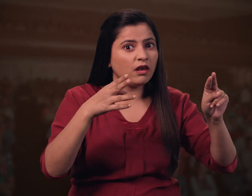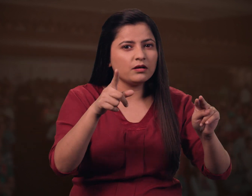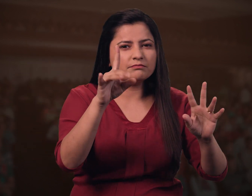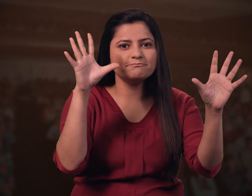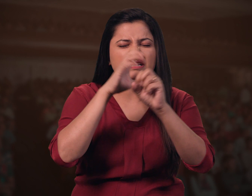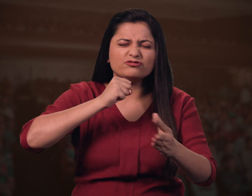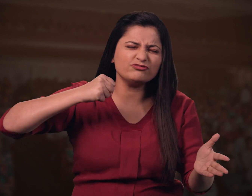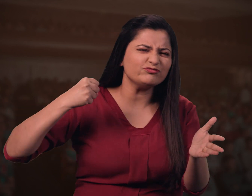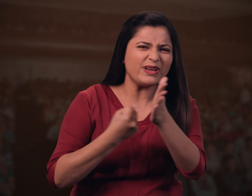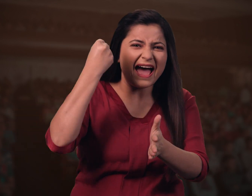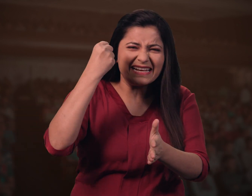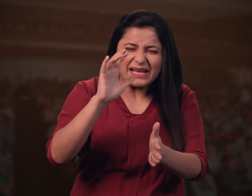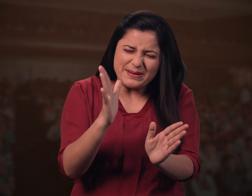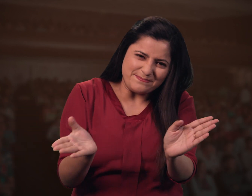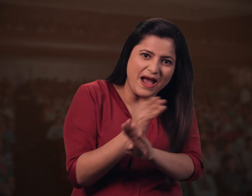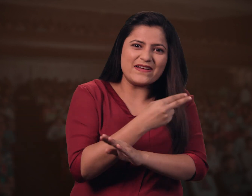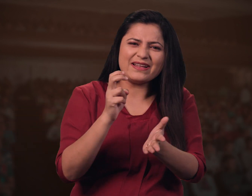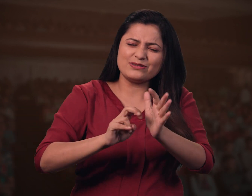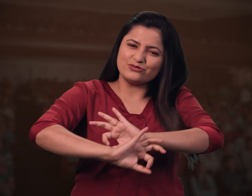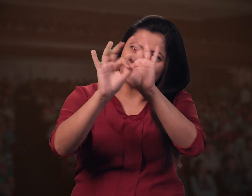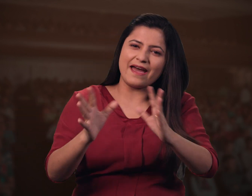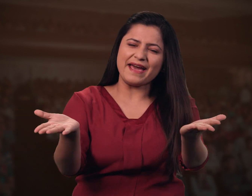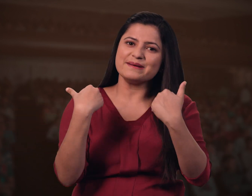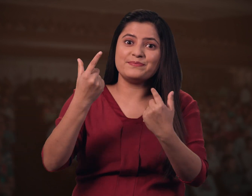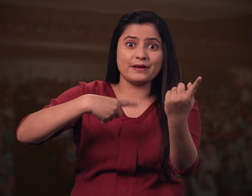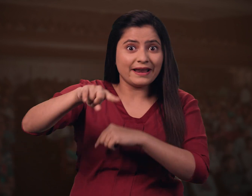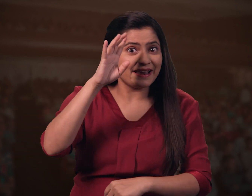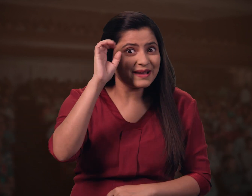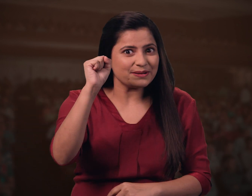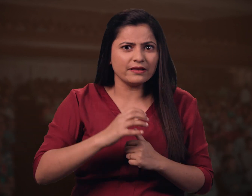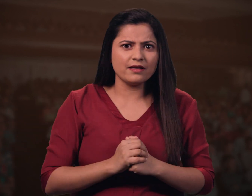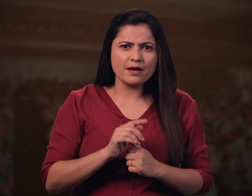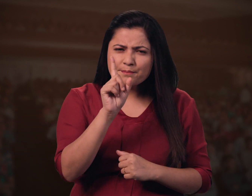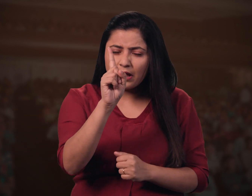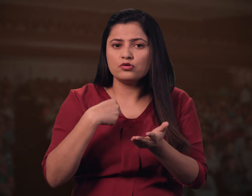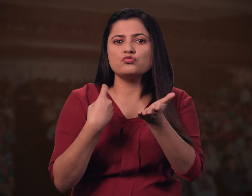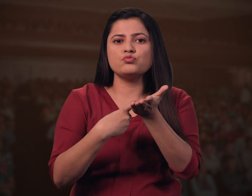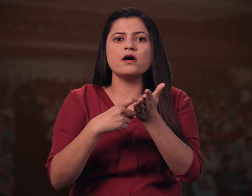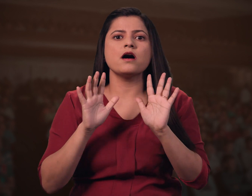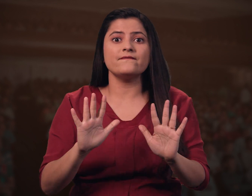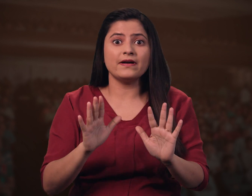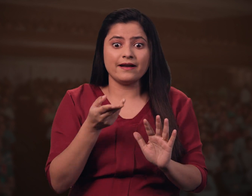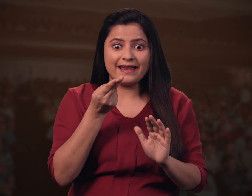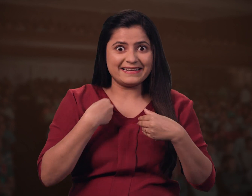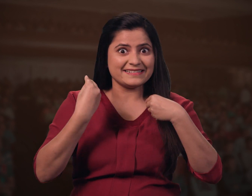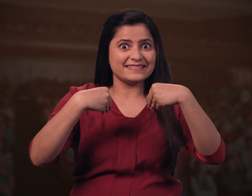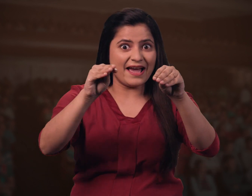તમે યાં શો ચુકી જશો તો બોવજ અફ્સોસ થશે પેલાતી બોક કરવાનું યાદ રાખો પરંતો થોડાક નિયમ છે એક બાર તમે